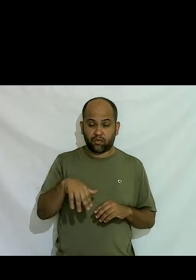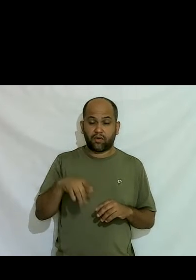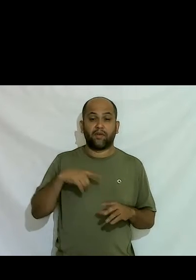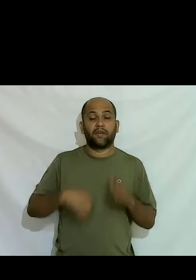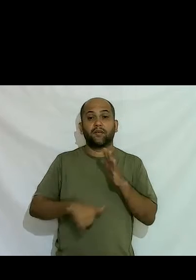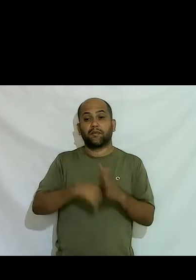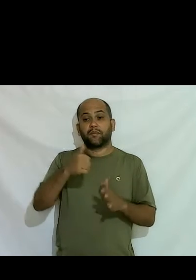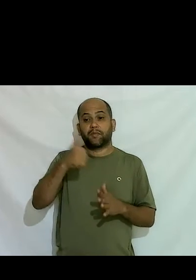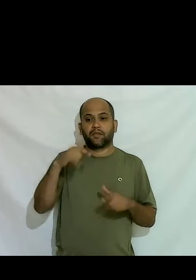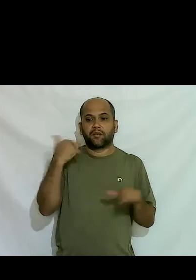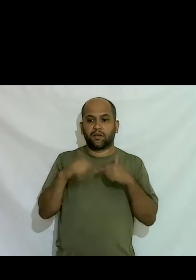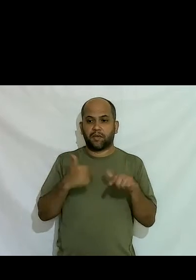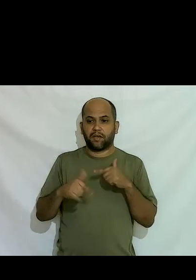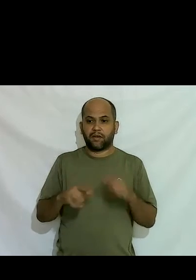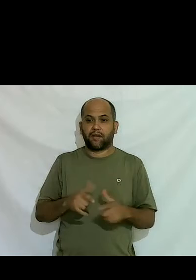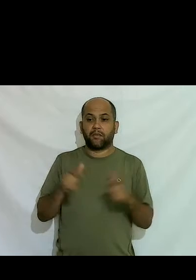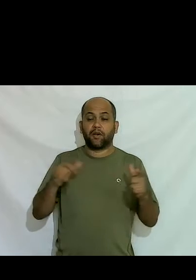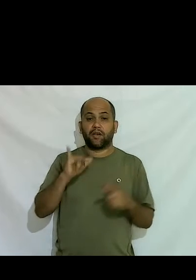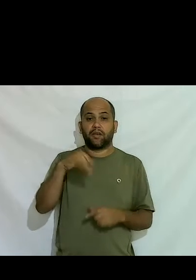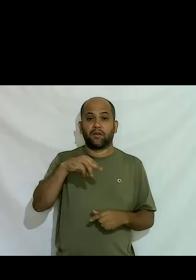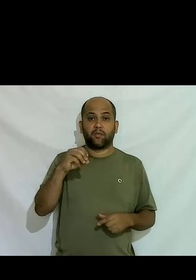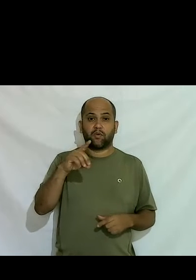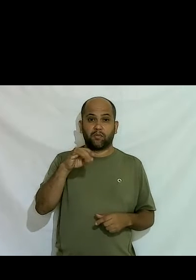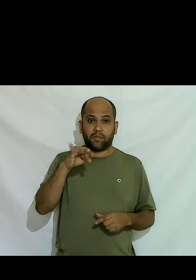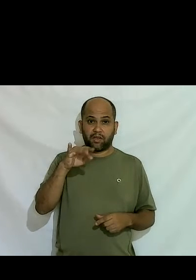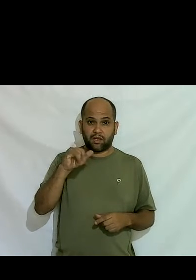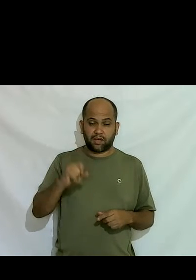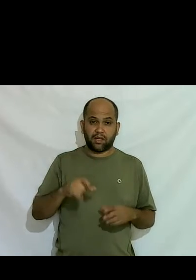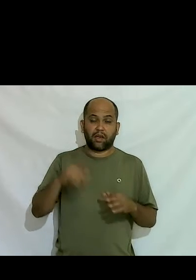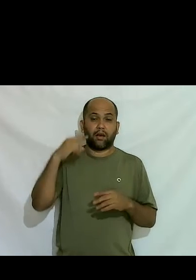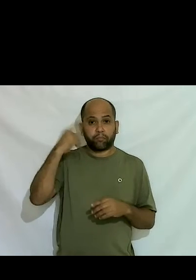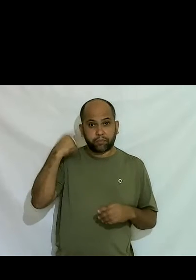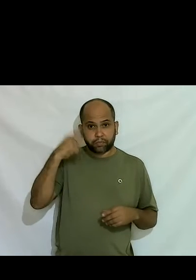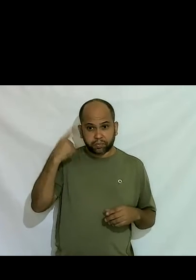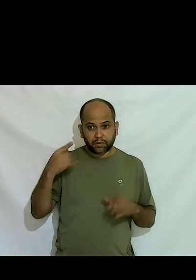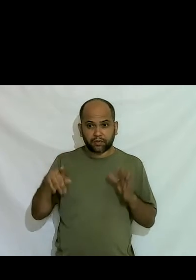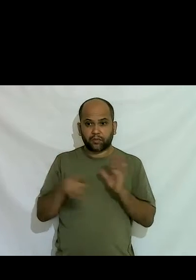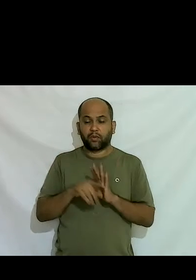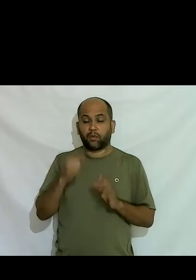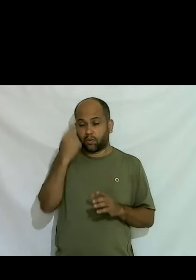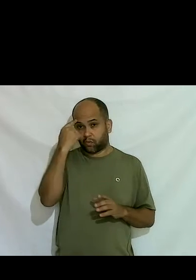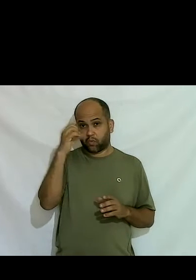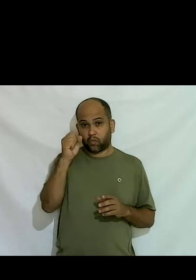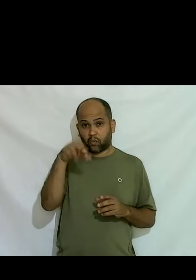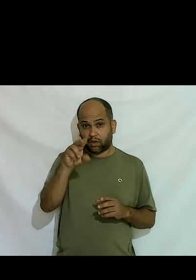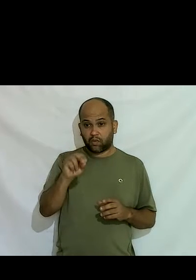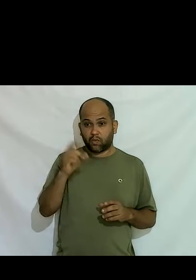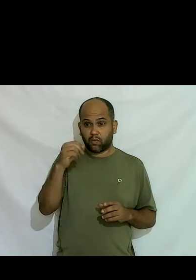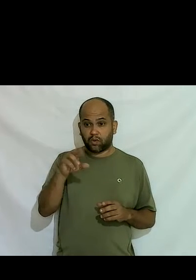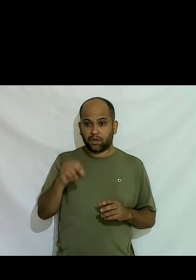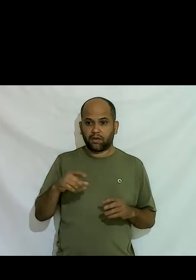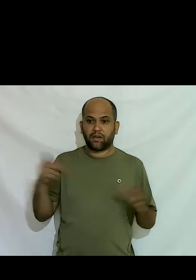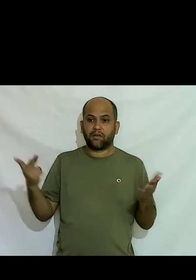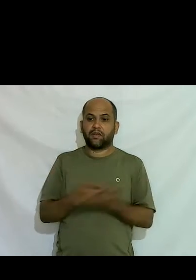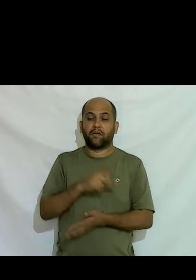das maiores imobiliárias do Brasil como advogada e fechadora fiquei um ano e aí veio o plano Collor